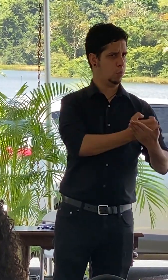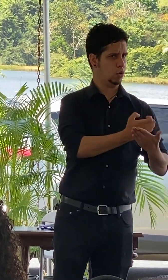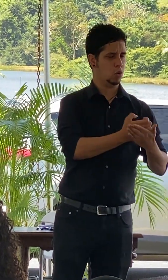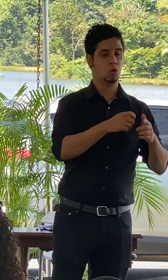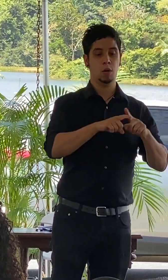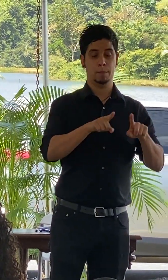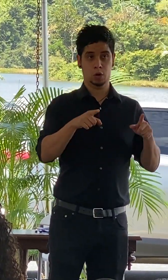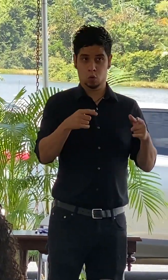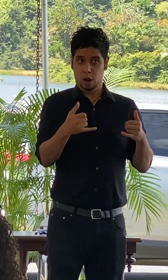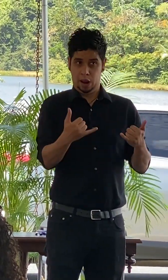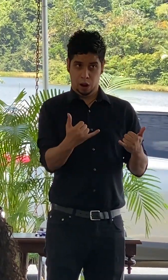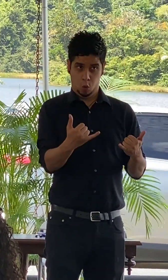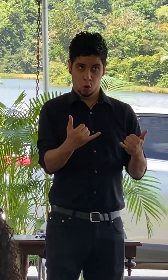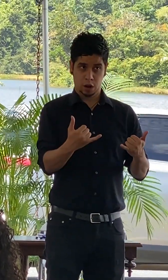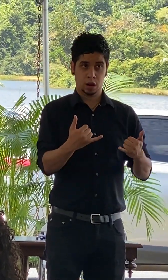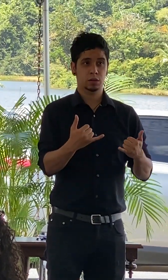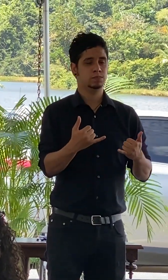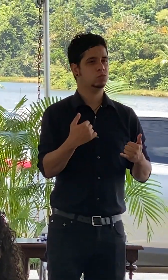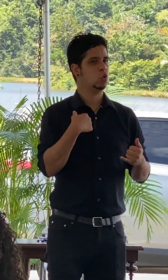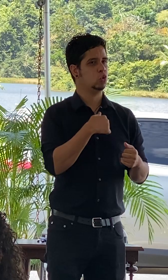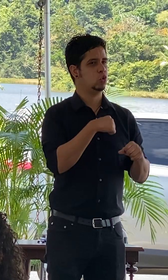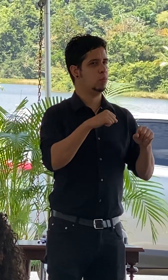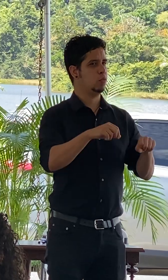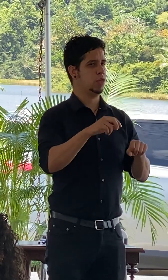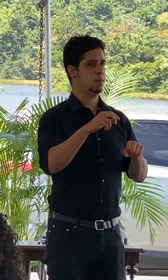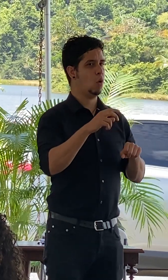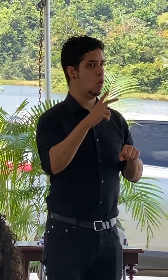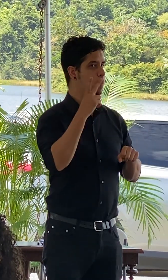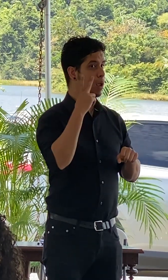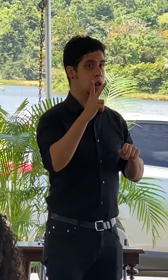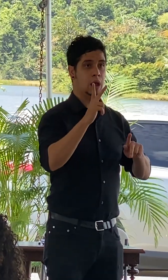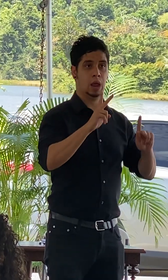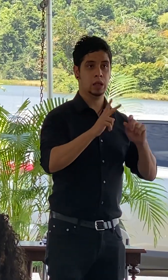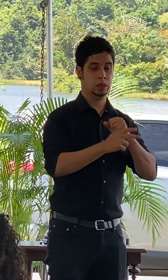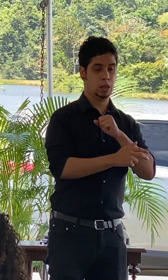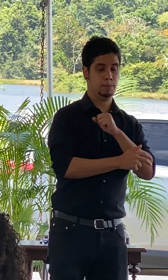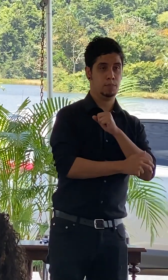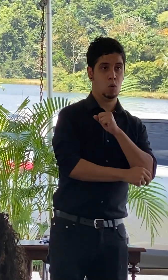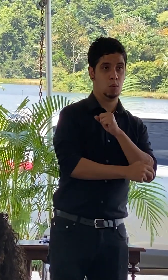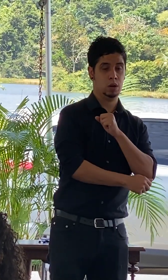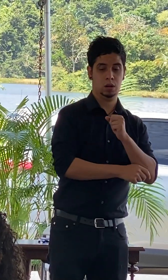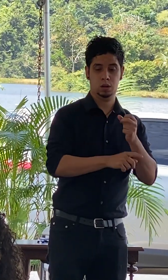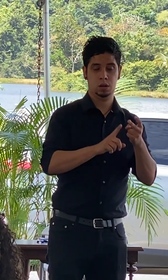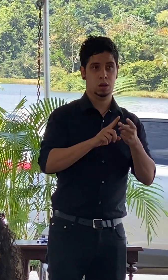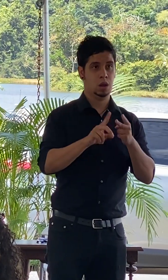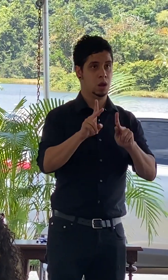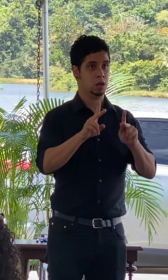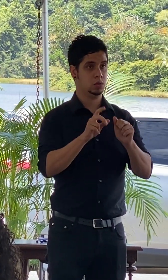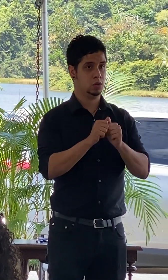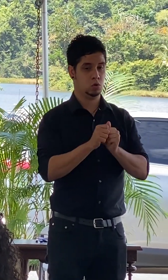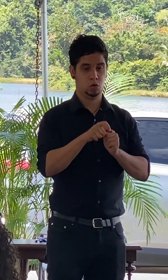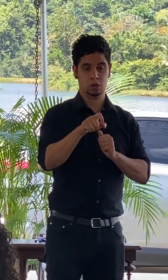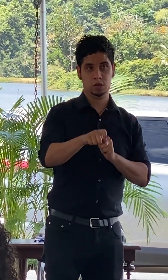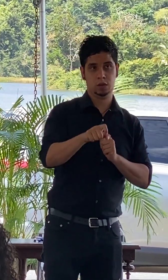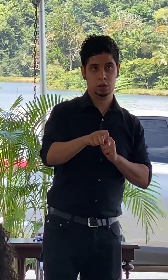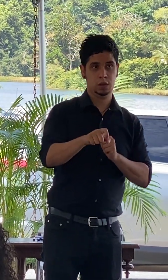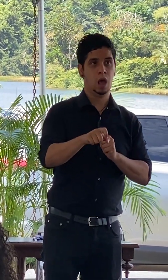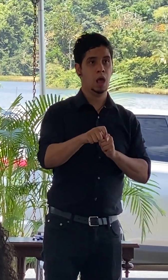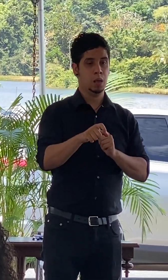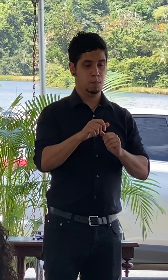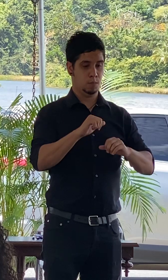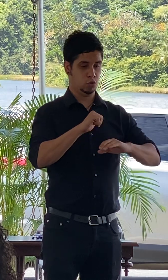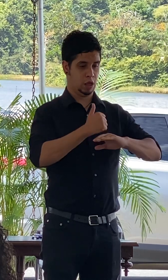vez donde podemos poner personas pobres personas por necesidades en sus propios